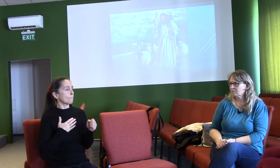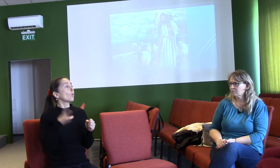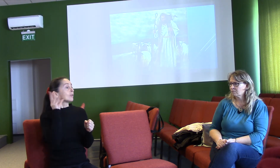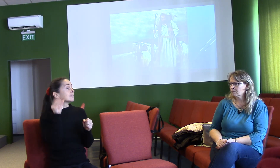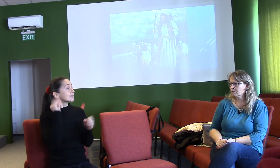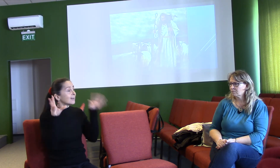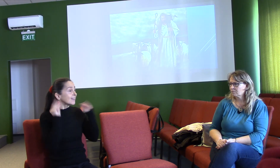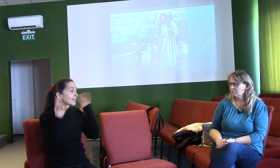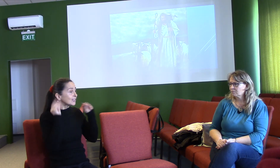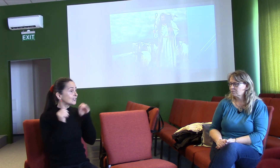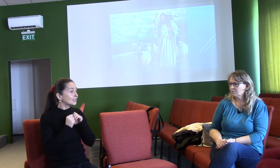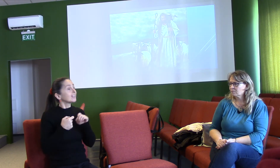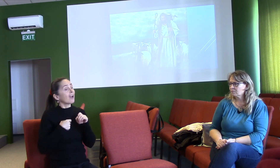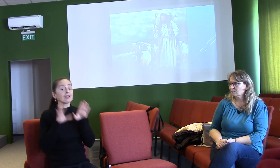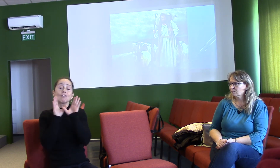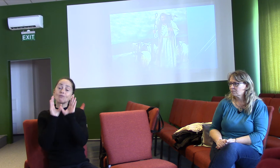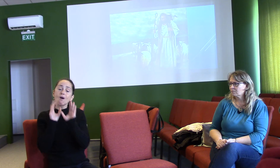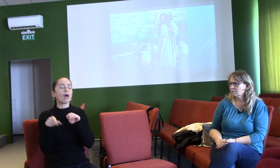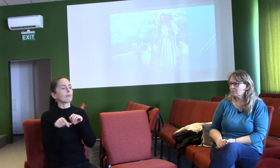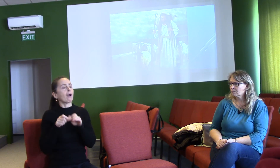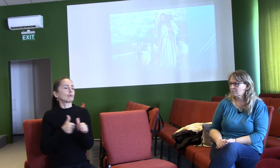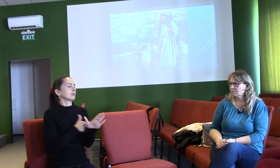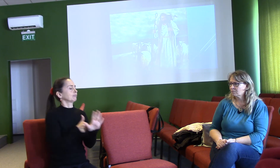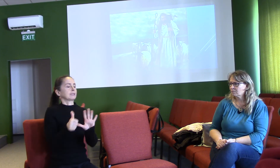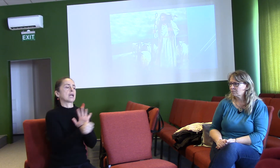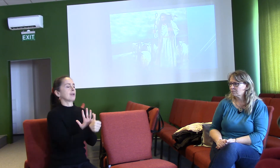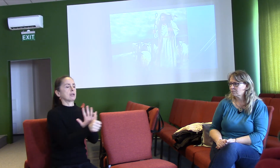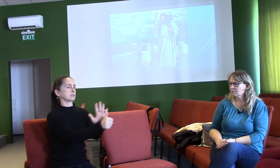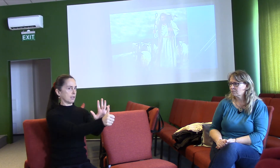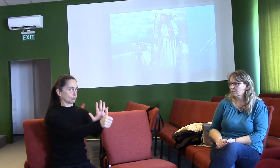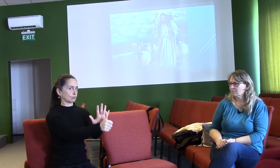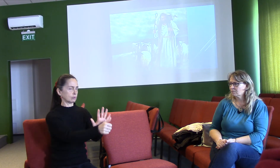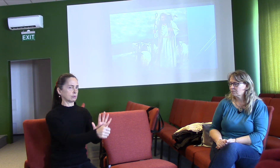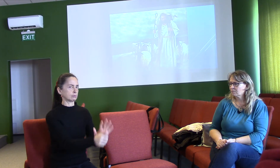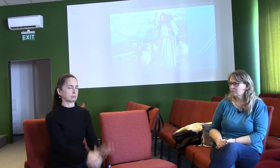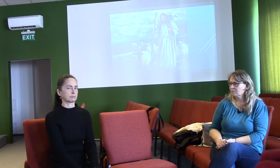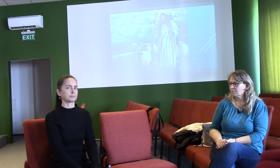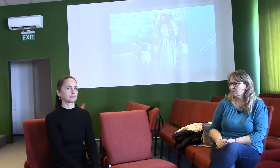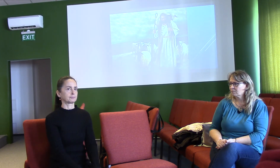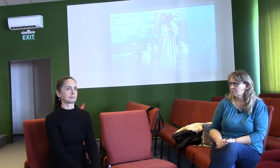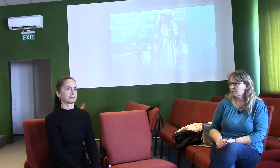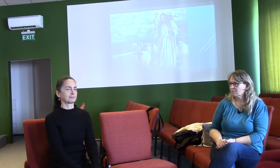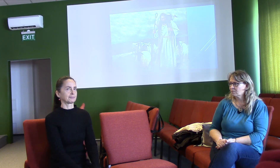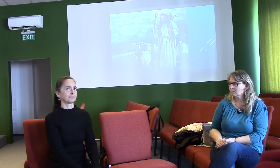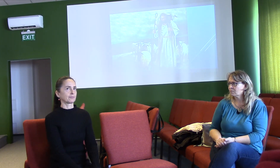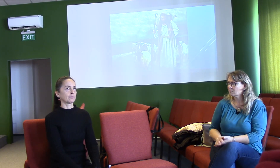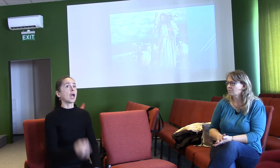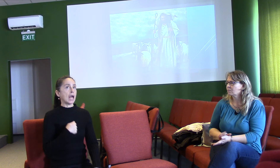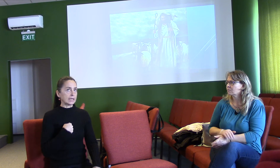Takže tento obraz se mně i jako veterináři velmi líbí.